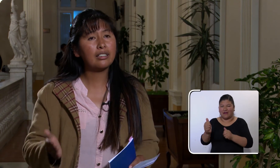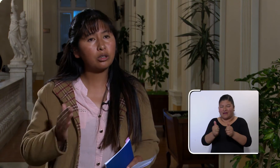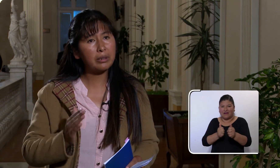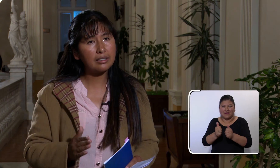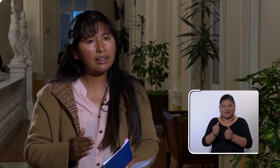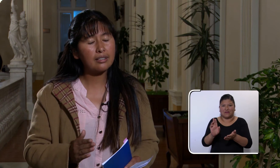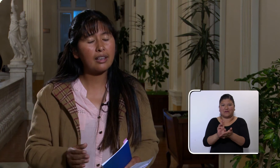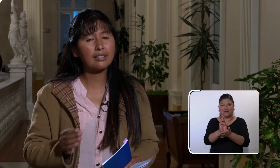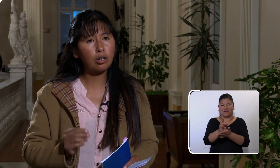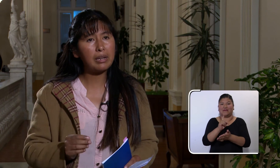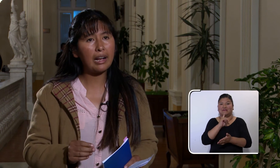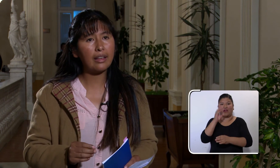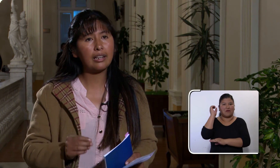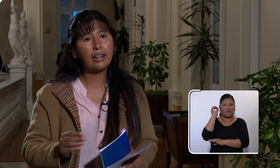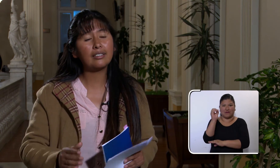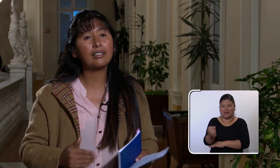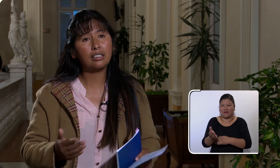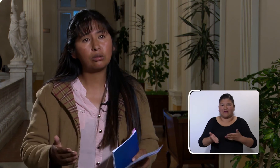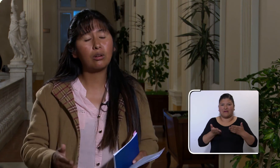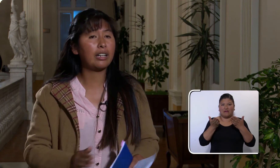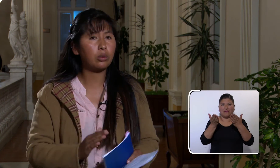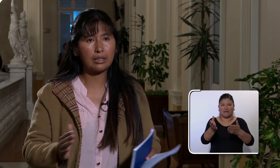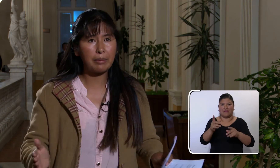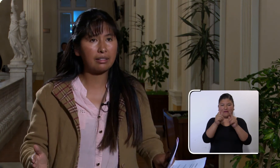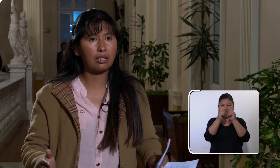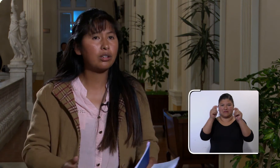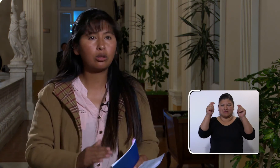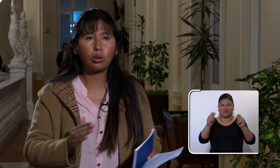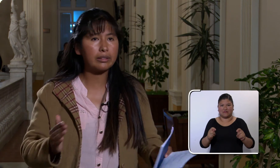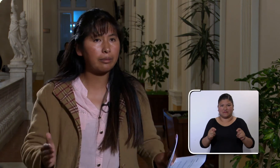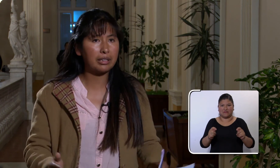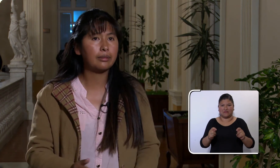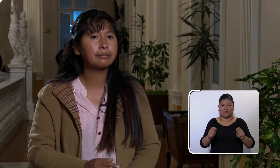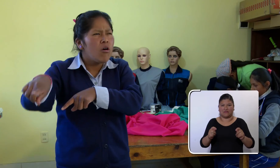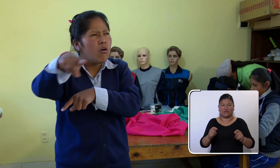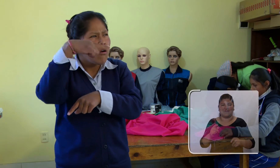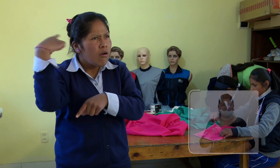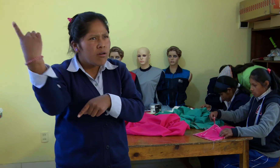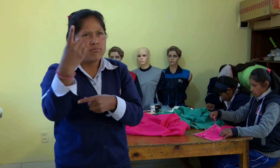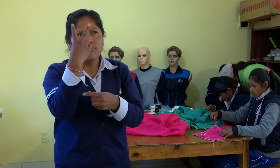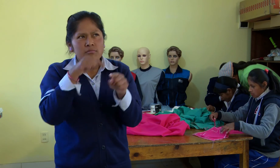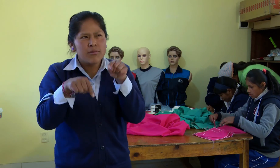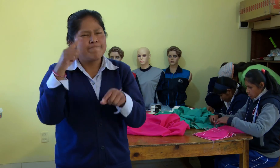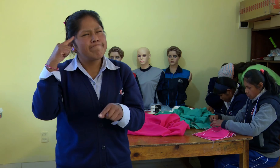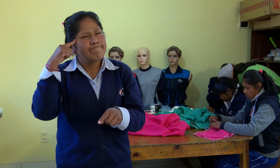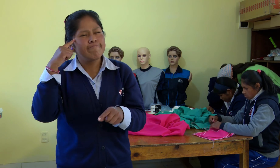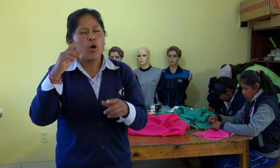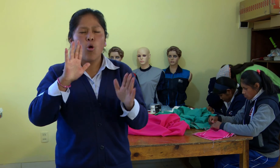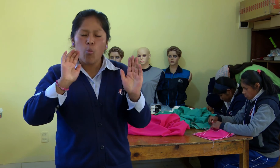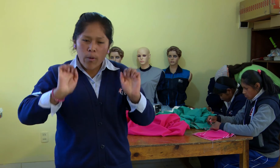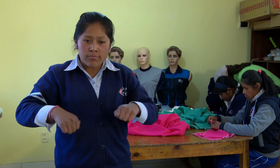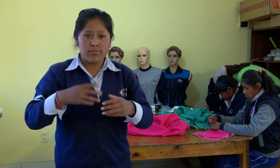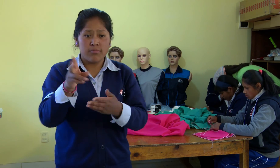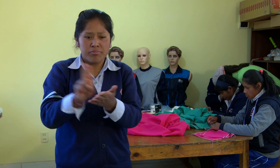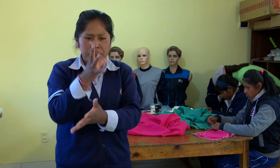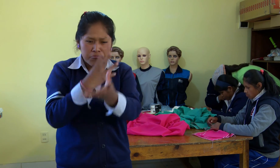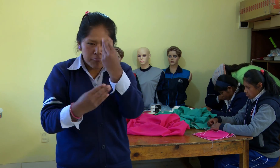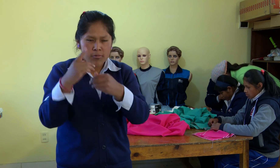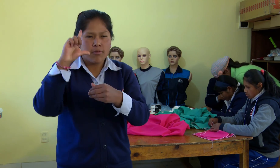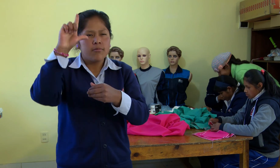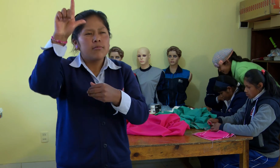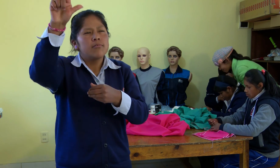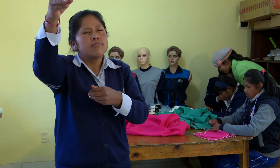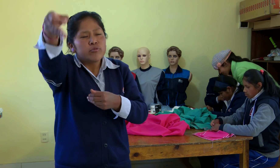alguna carrera y las universidades están obligadas a darles el título gratuitamente y todo el trámite. Los sordos, los ciegos o con